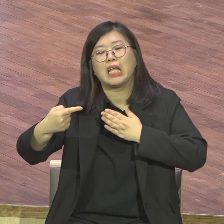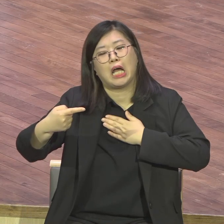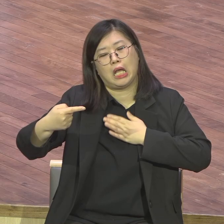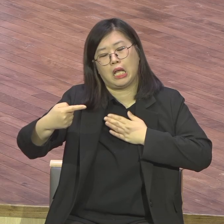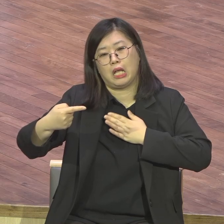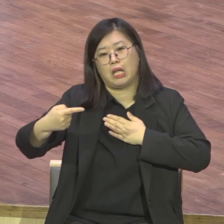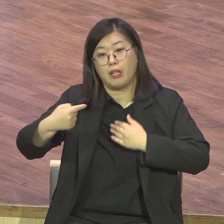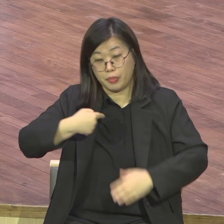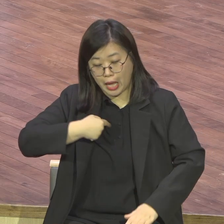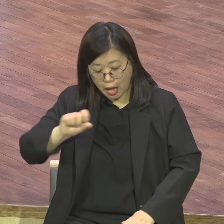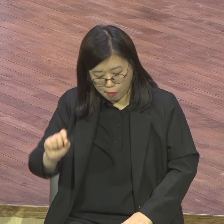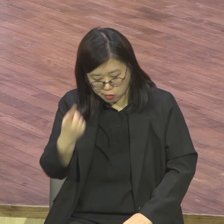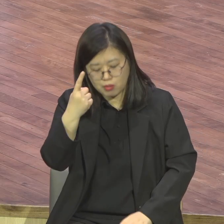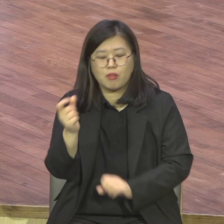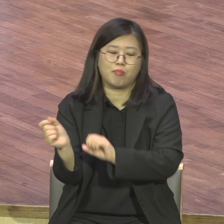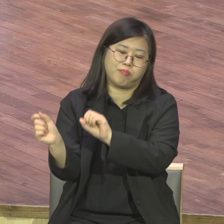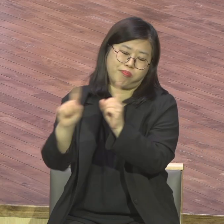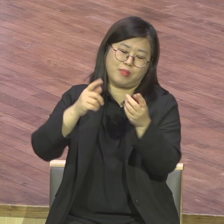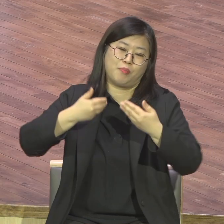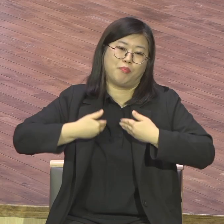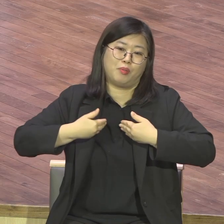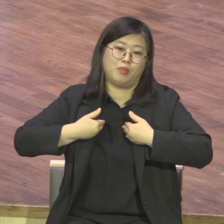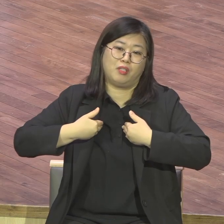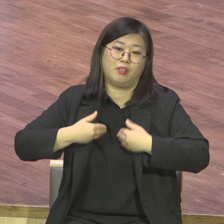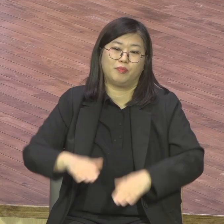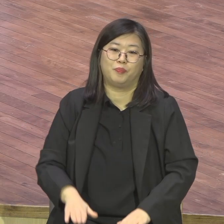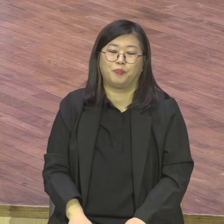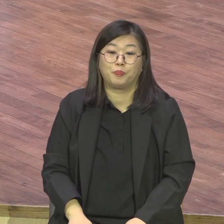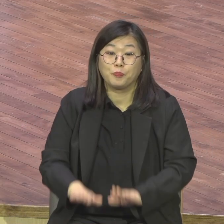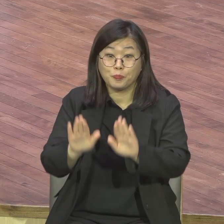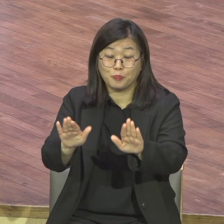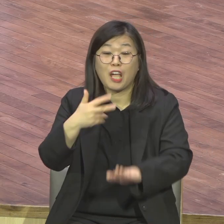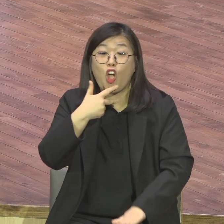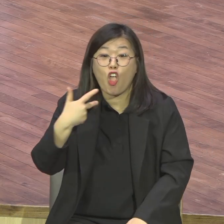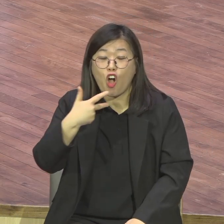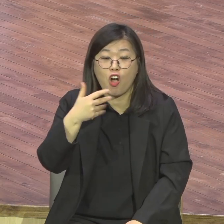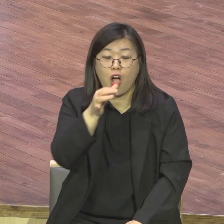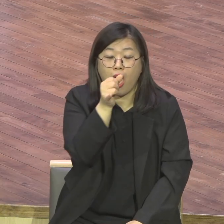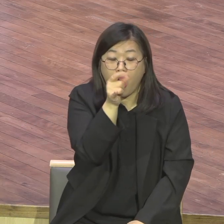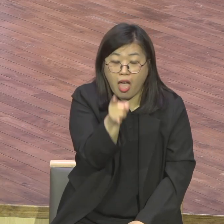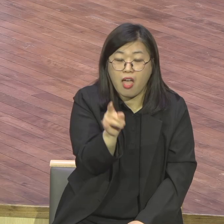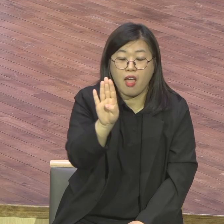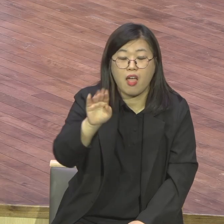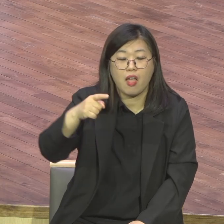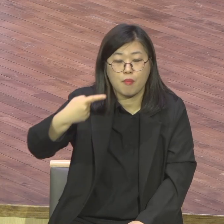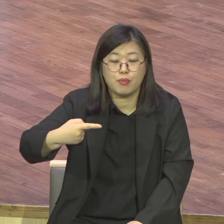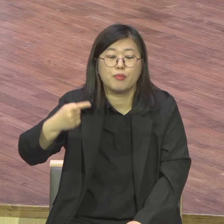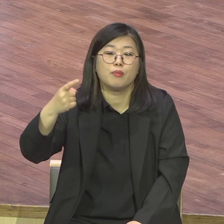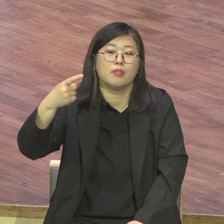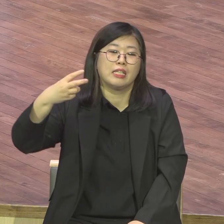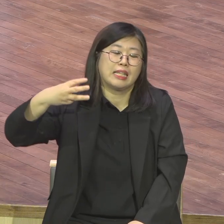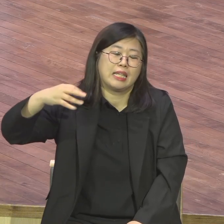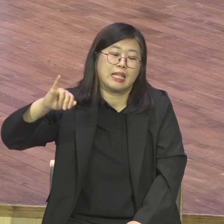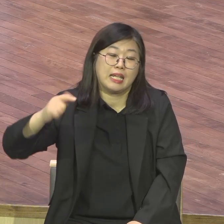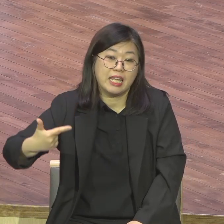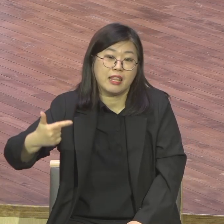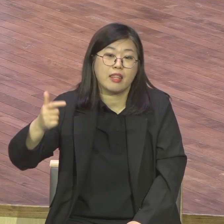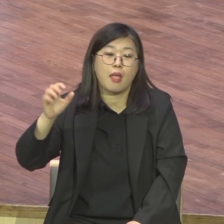해븐니 파워 이 말은 위에서 내리는 힘이에요. 위에서 내리는